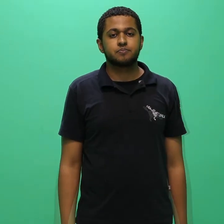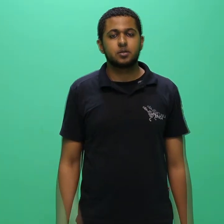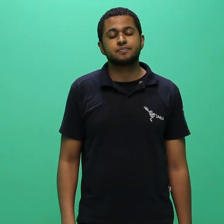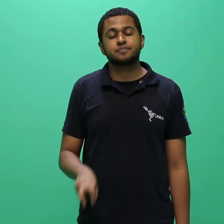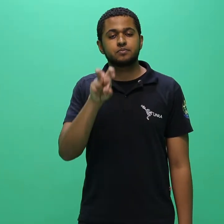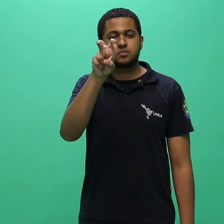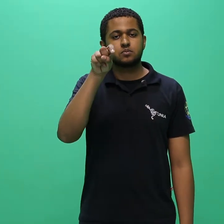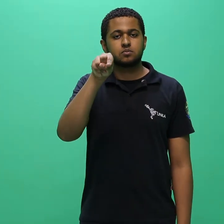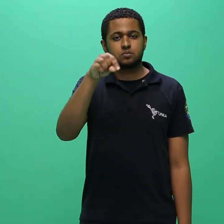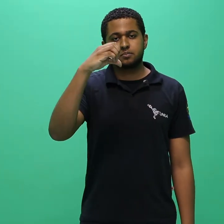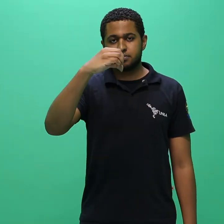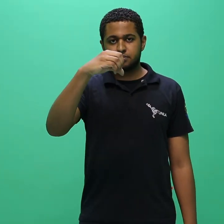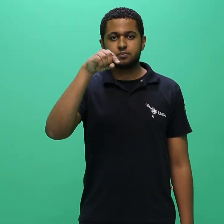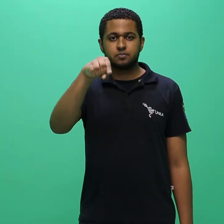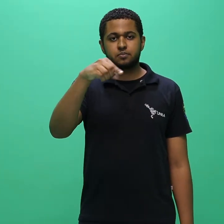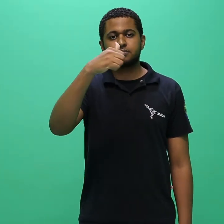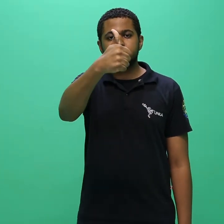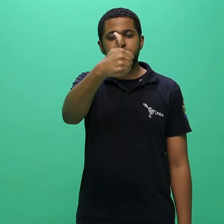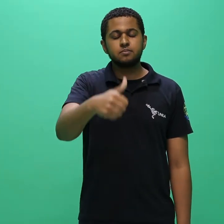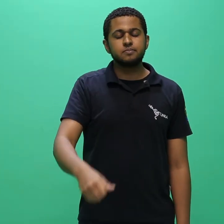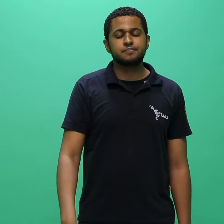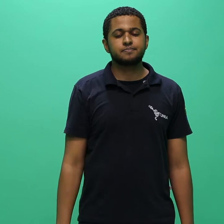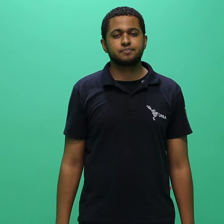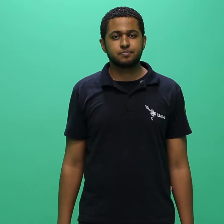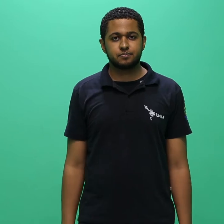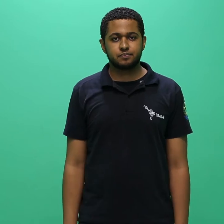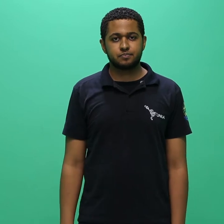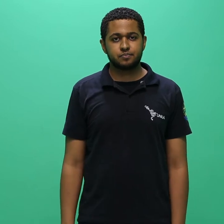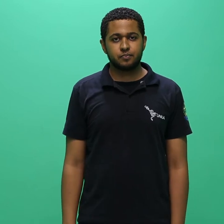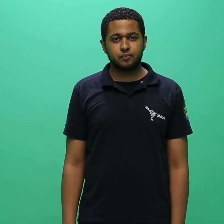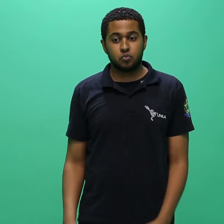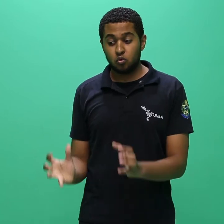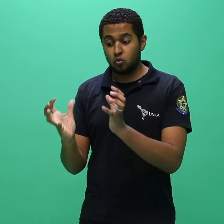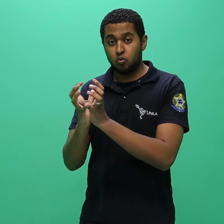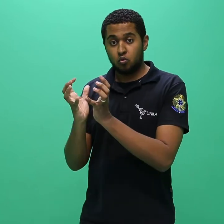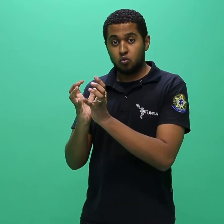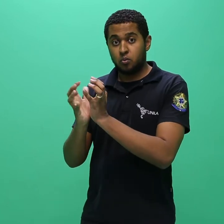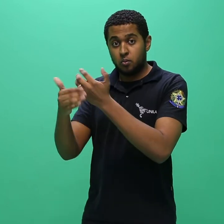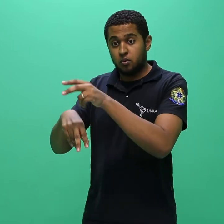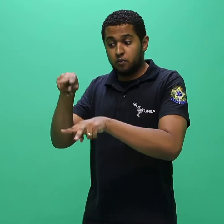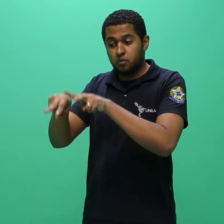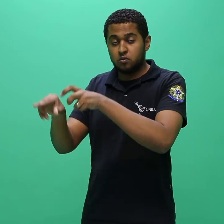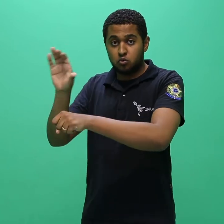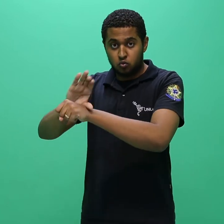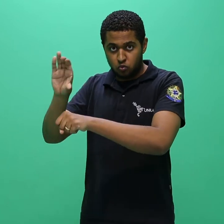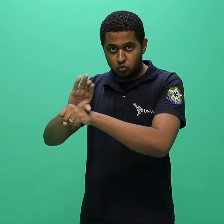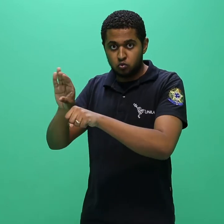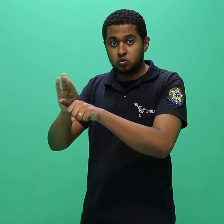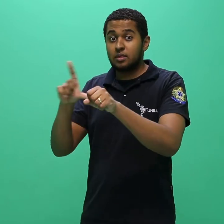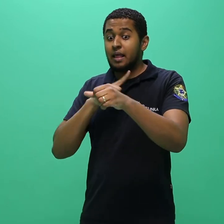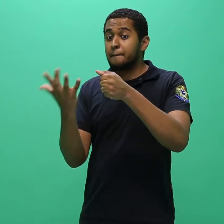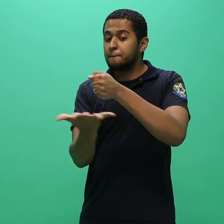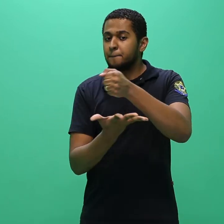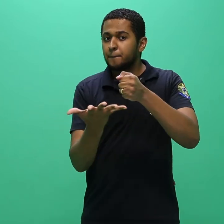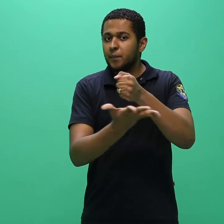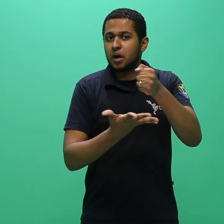5.9.1. A comissão de avaliação do